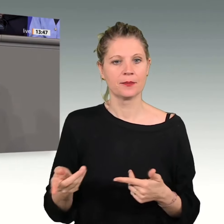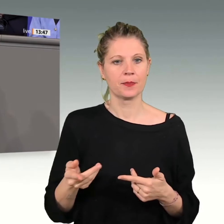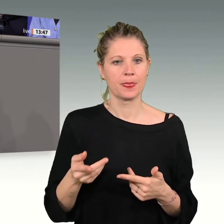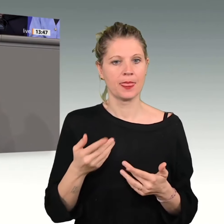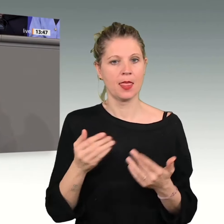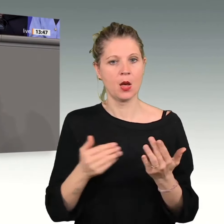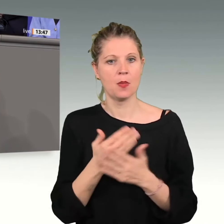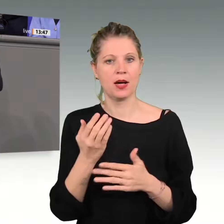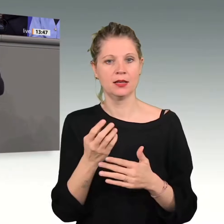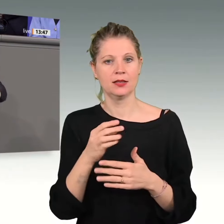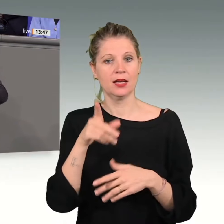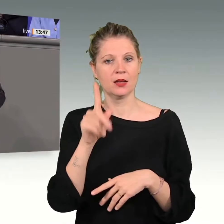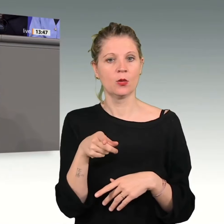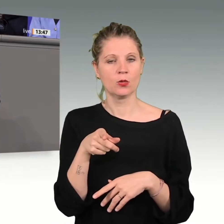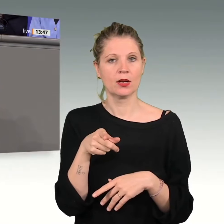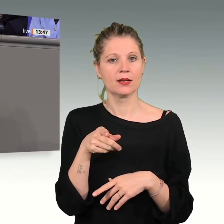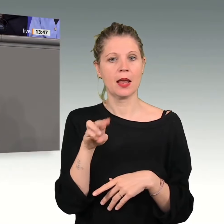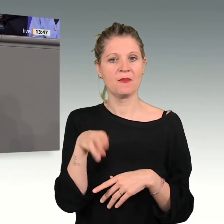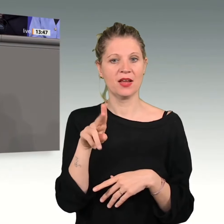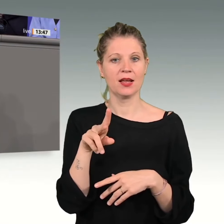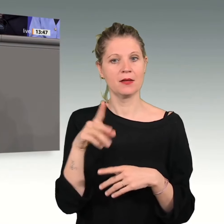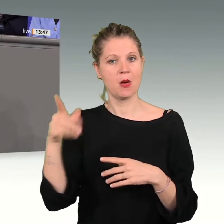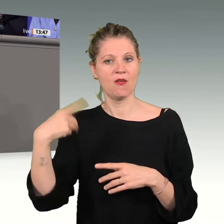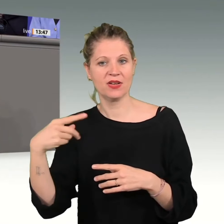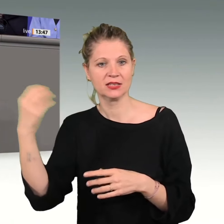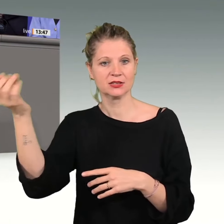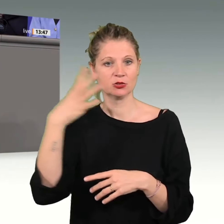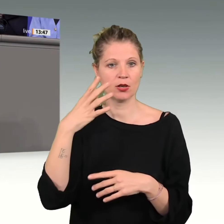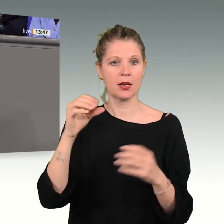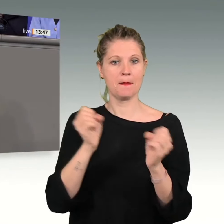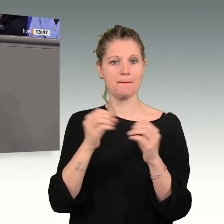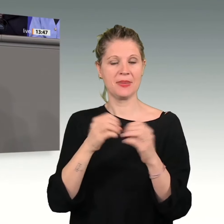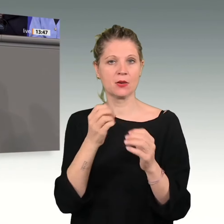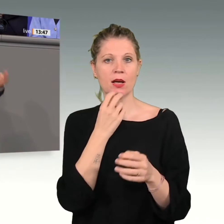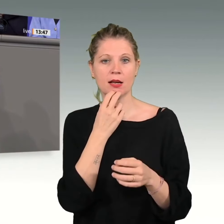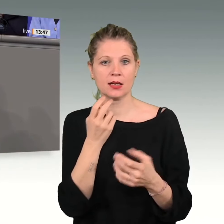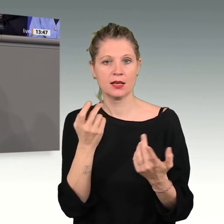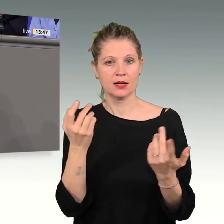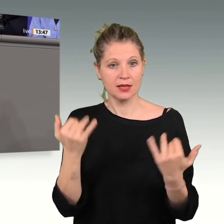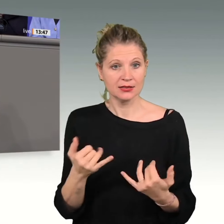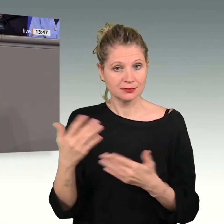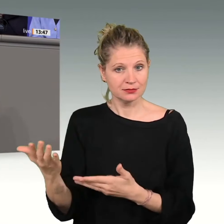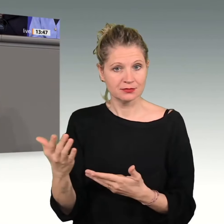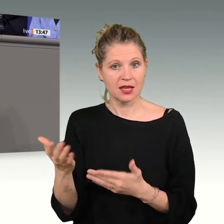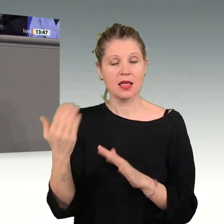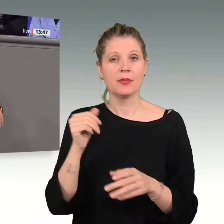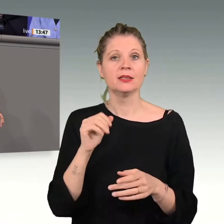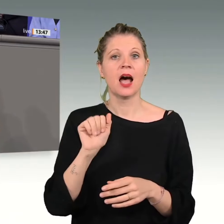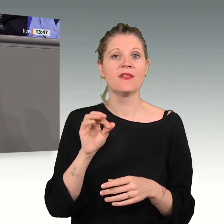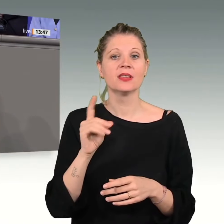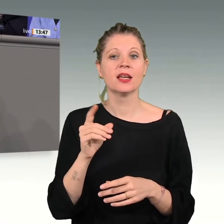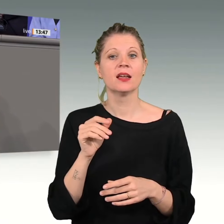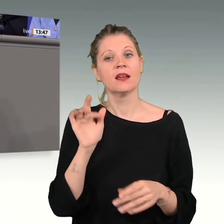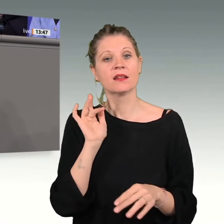bebaut wurde. Die AfD hat gegen die Windräder protestiert. Die AfD hat gegen den Solarpark protestiert. Und jetzt kommt da sogar eine Wasserstoffproduktion hin und